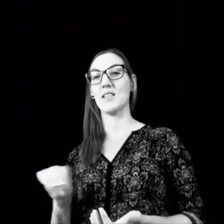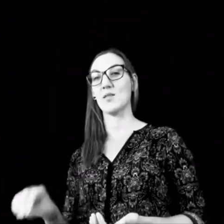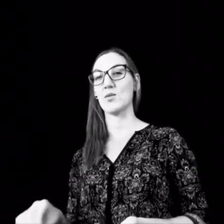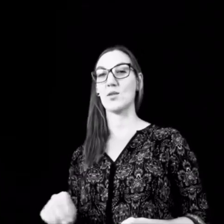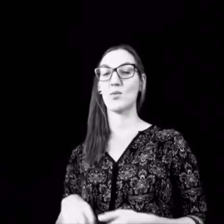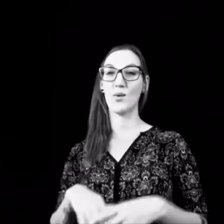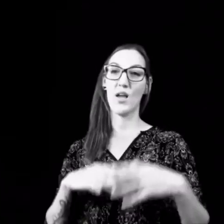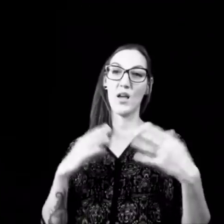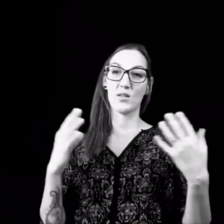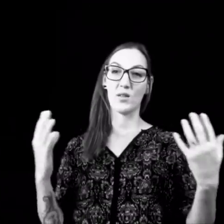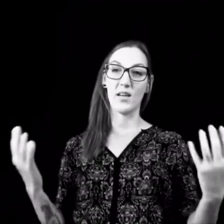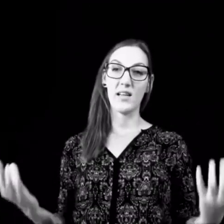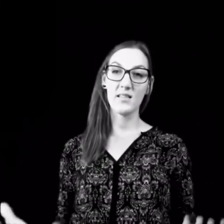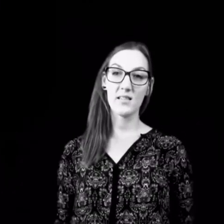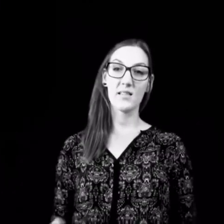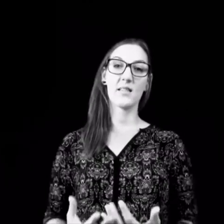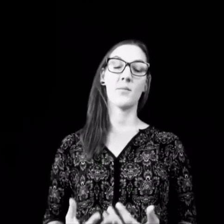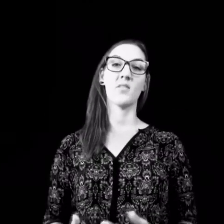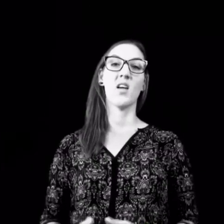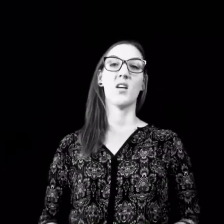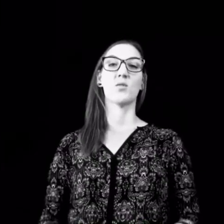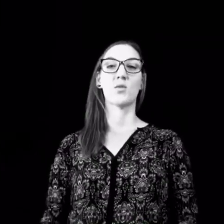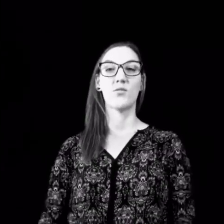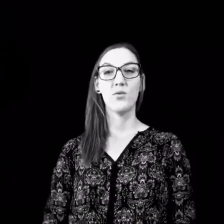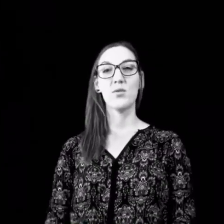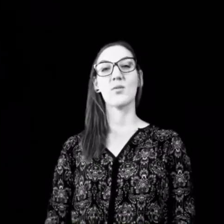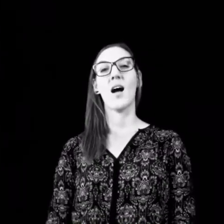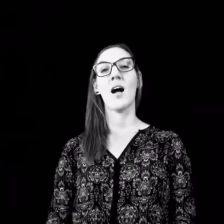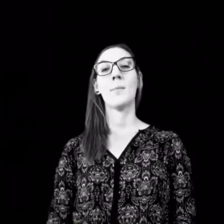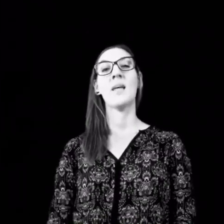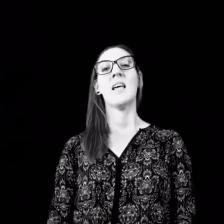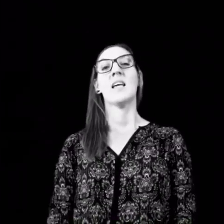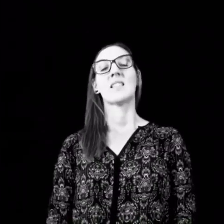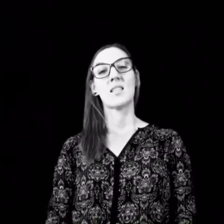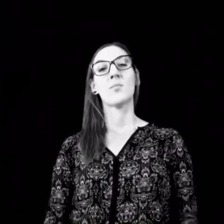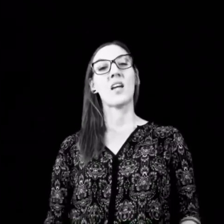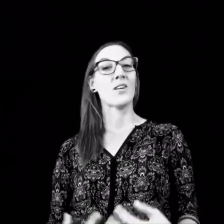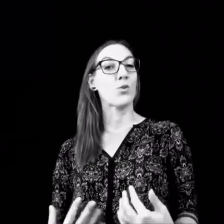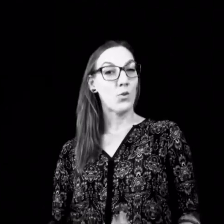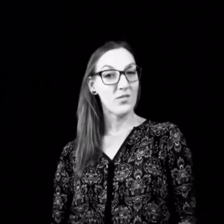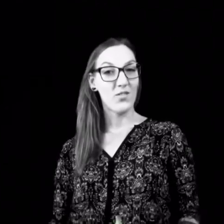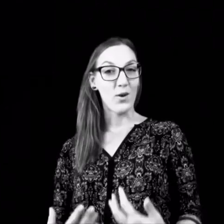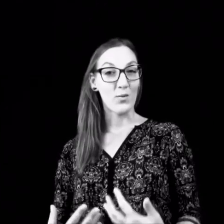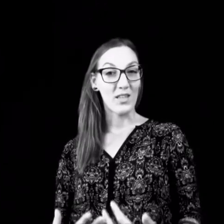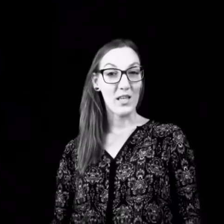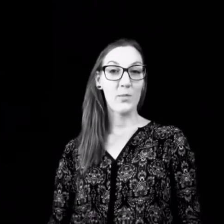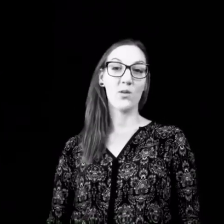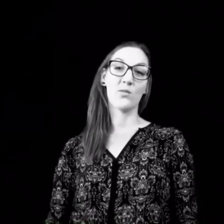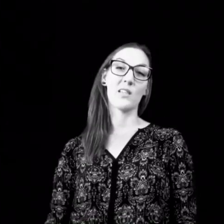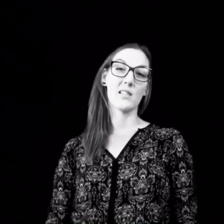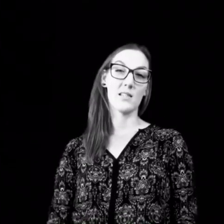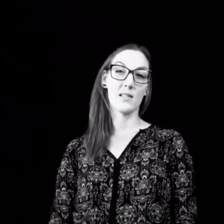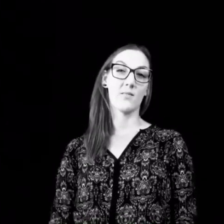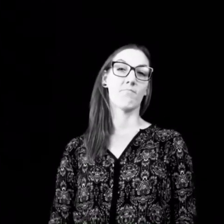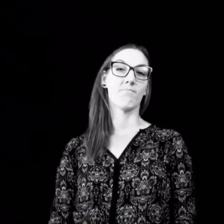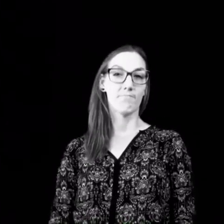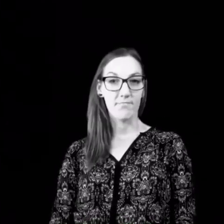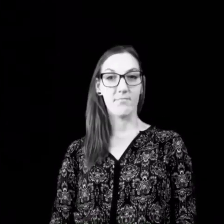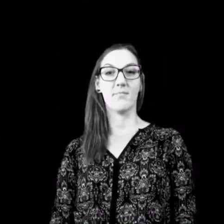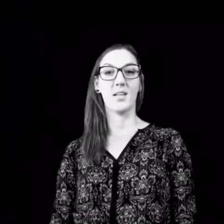Situationen, sondern insgesamt so ein Gefühl zu haben, es gibt einen Grund, warum ich hier bin und das ist eine